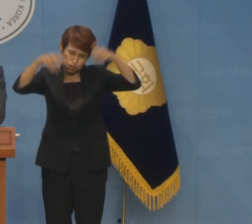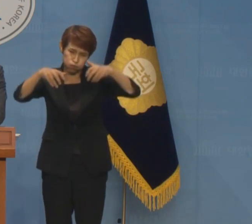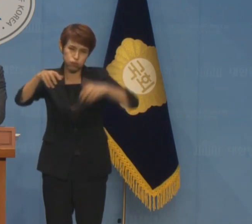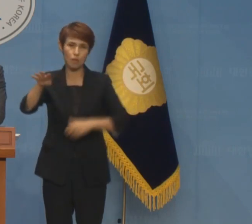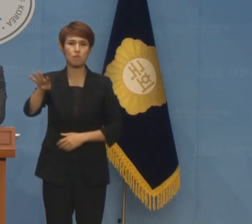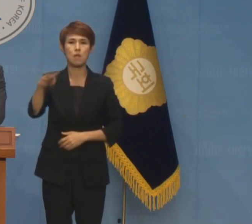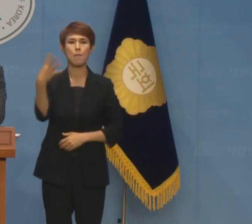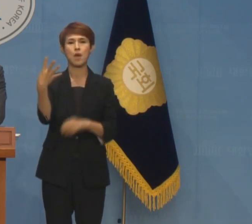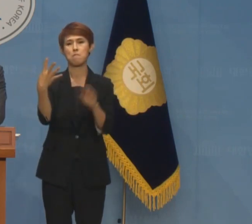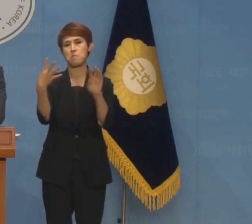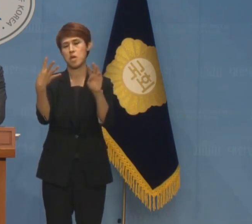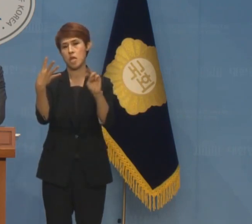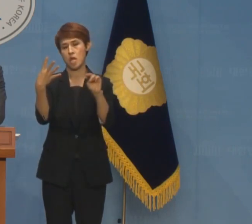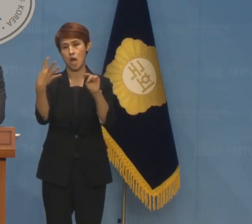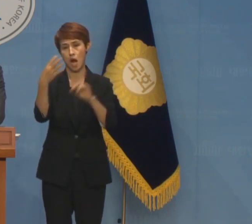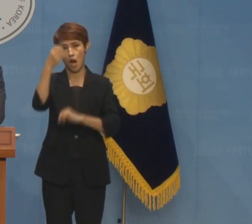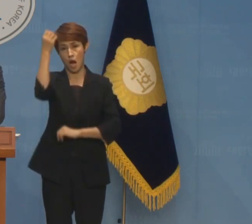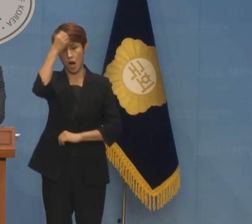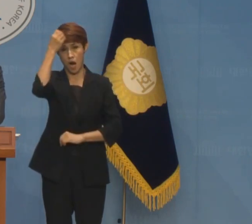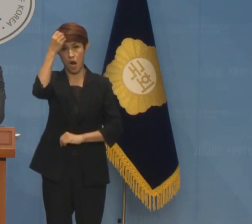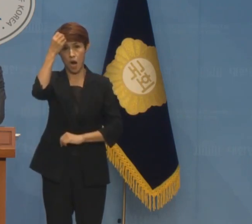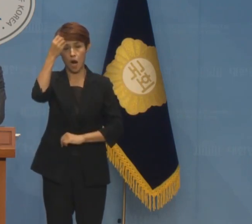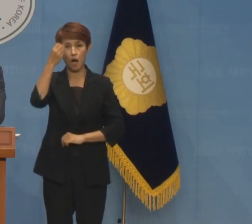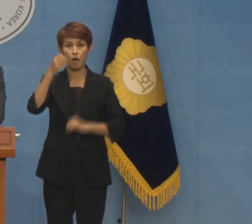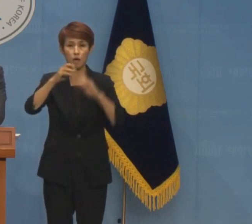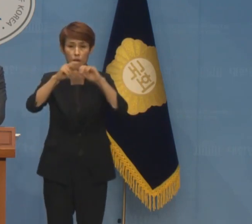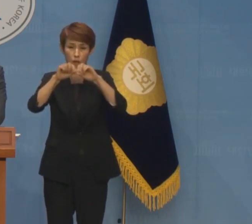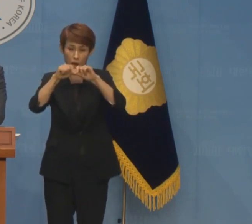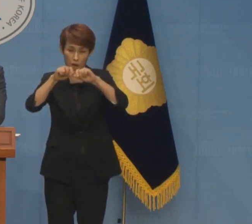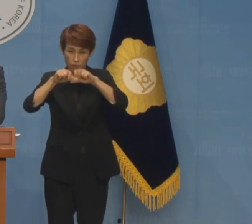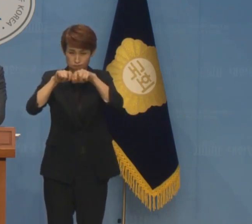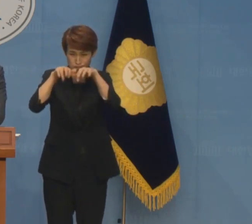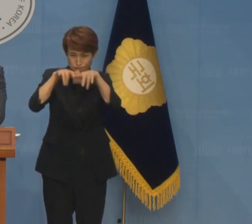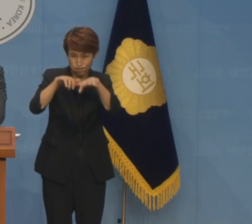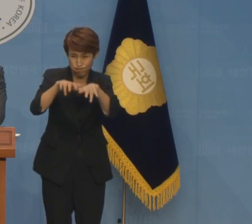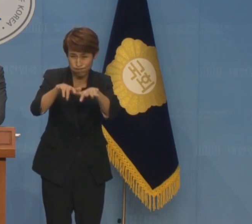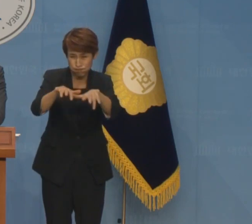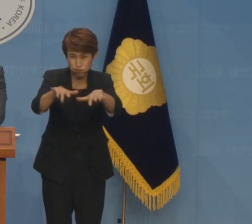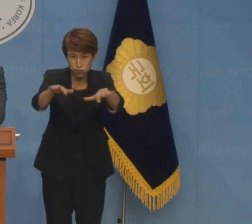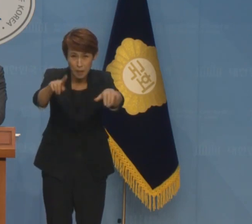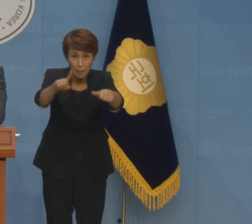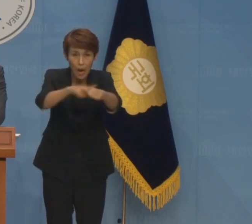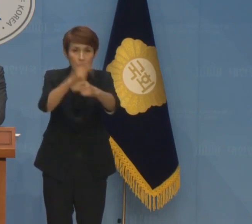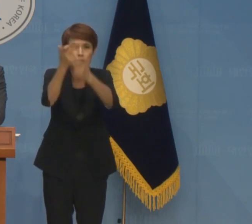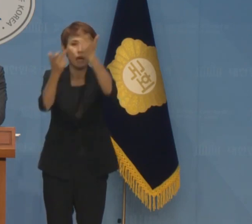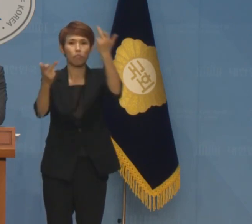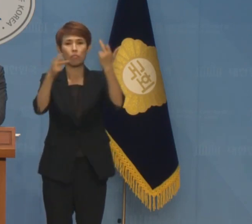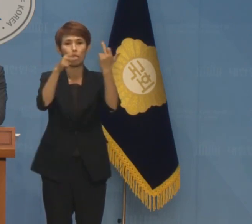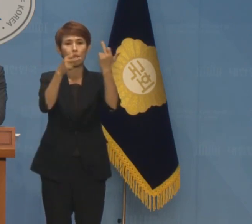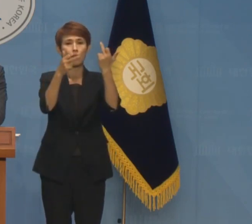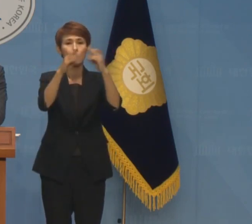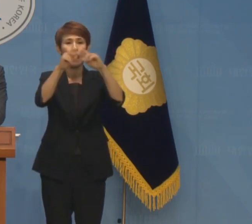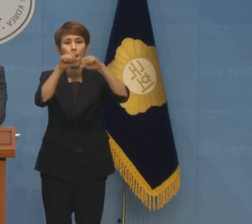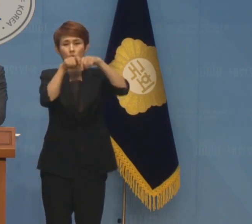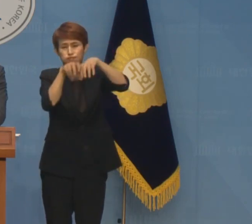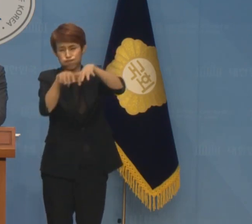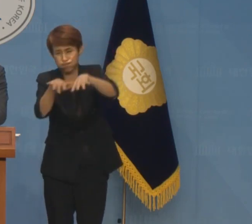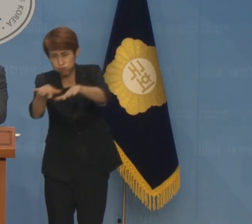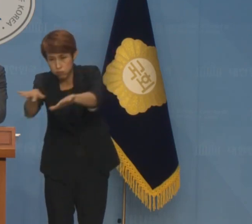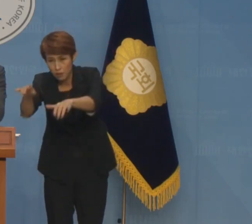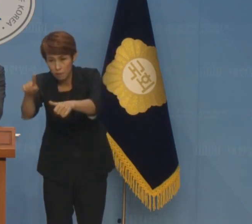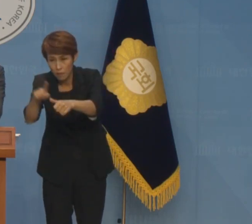폭우가 쏟아졌고 토사가 유실되어 산사태로 인해서 한 분의